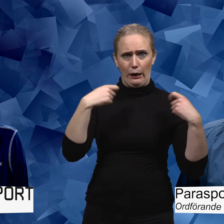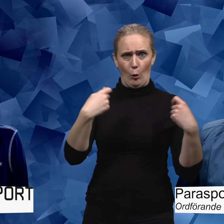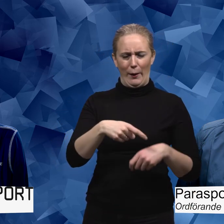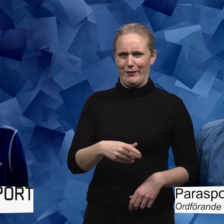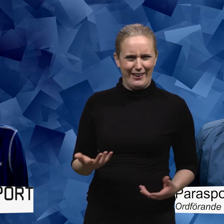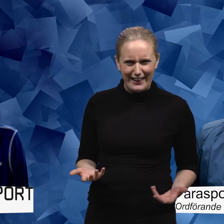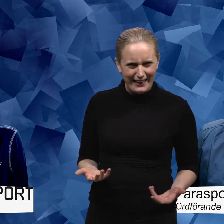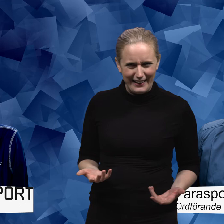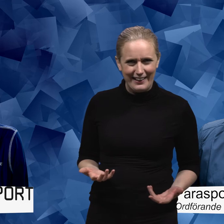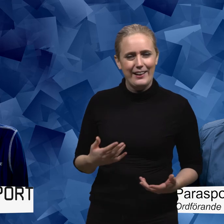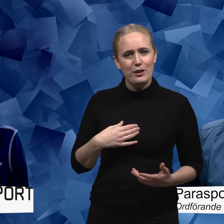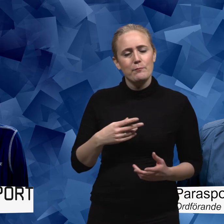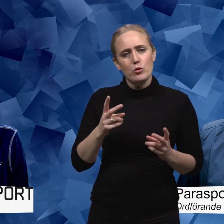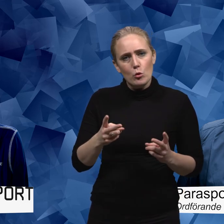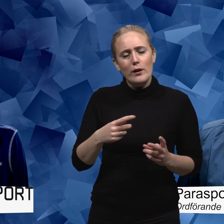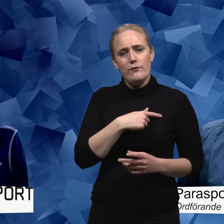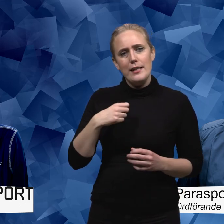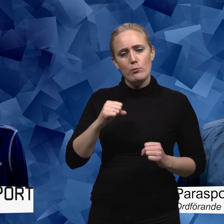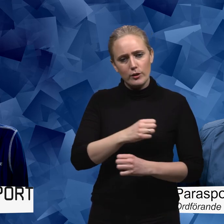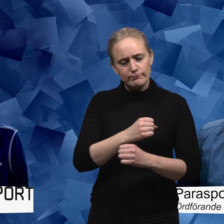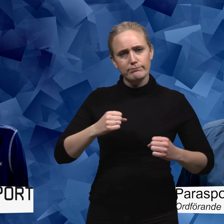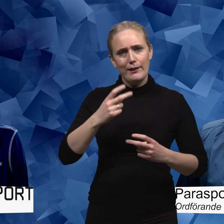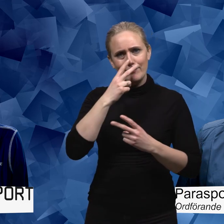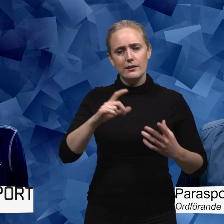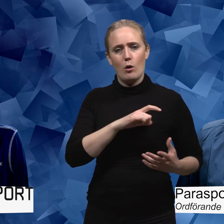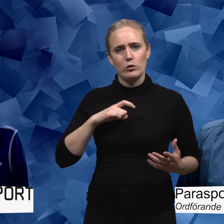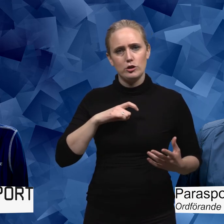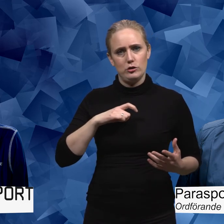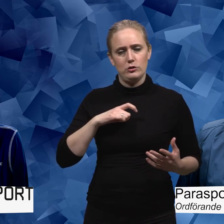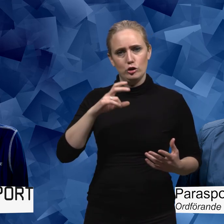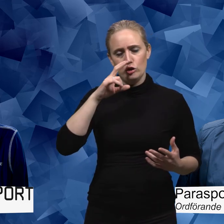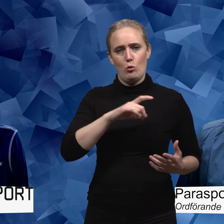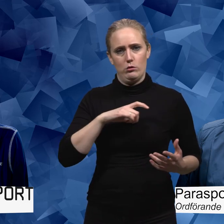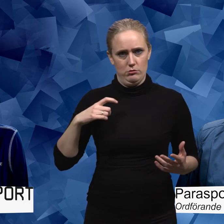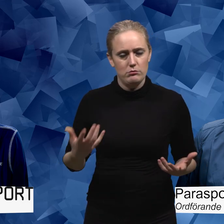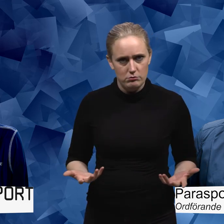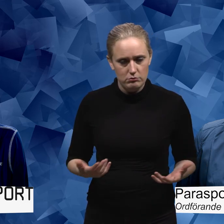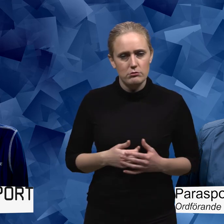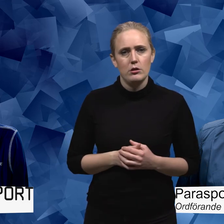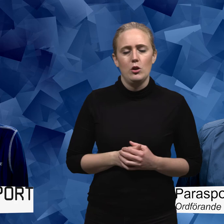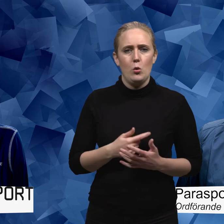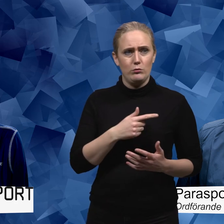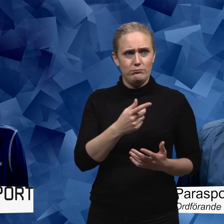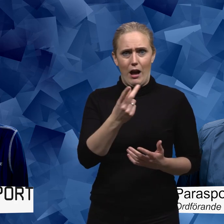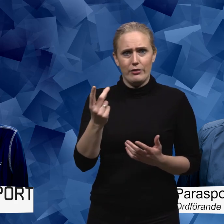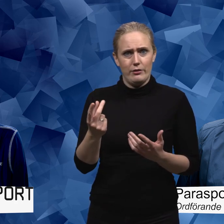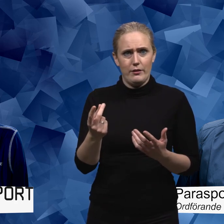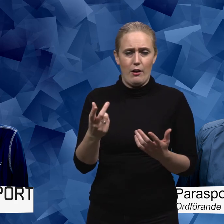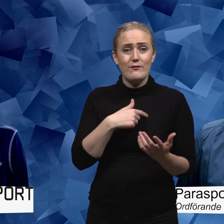Så tror jag det är ibland. Så jag tror att bara synligheten och att vi förväntas att ha samma